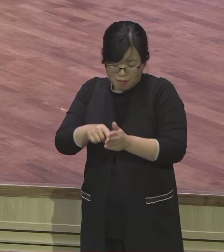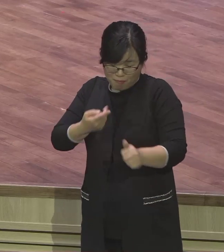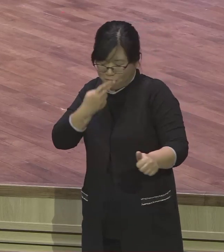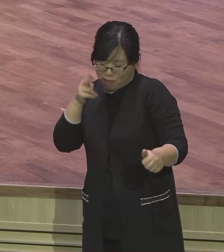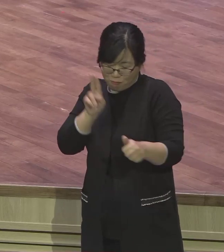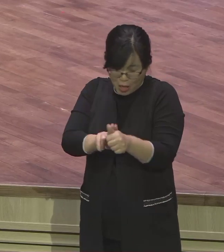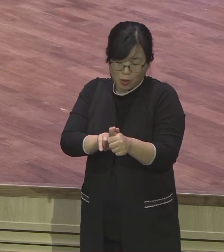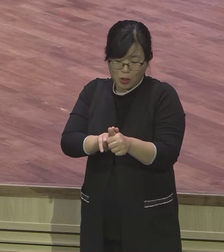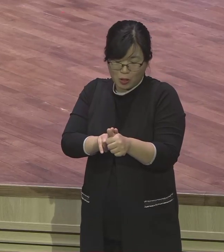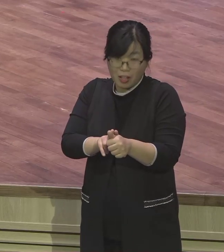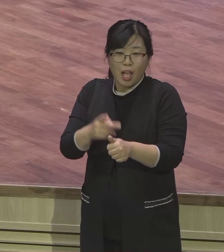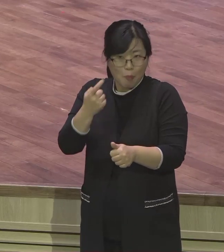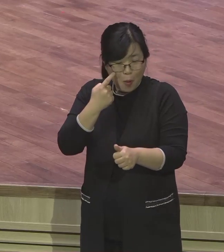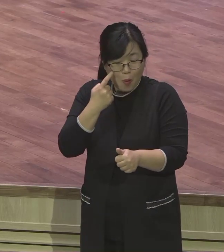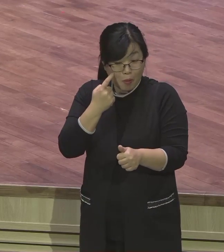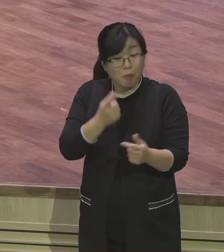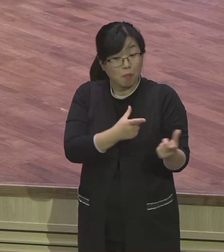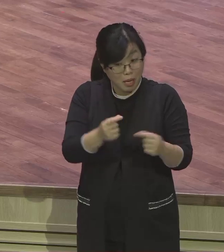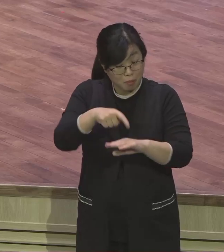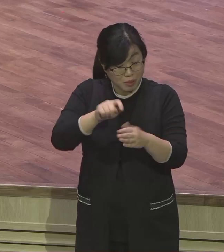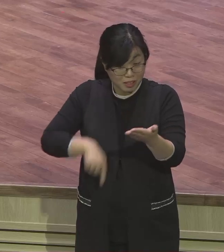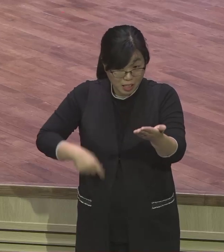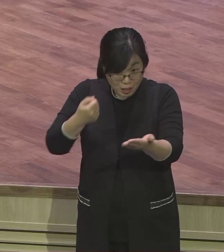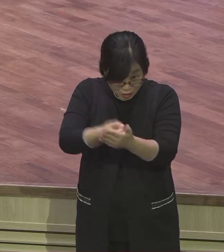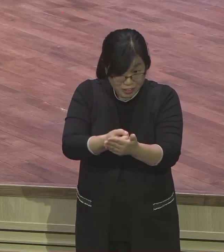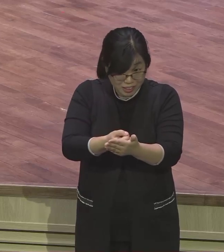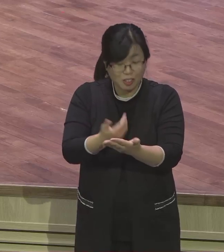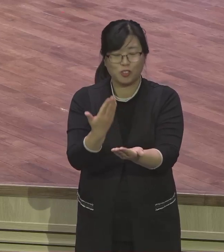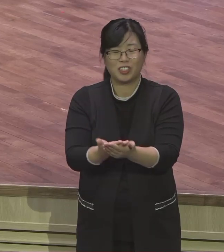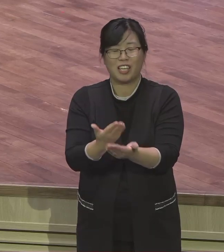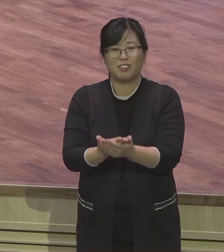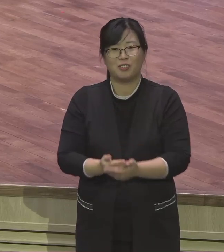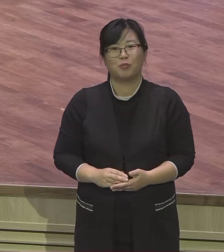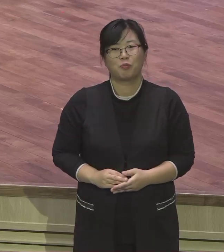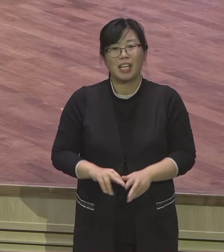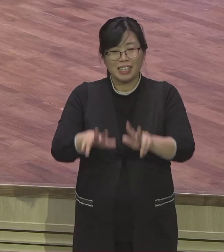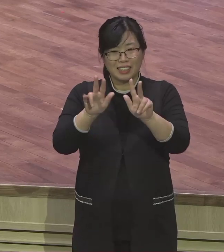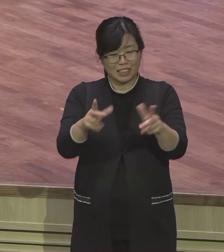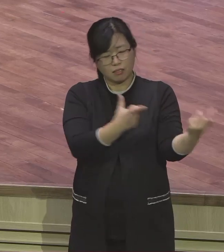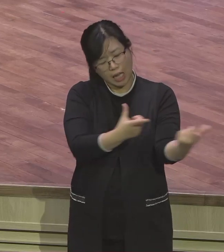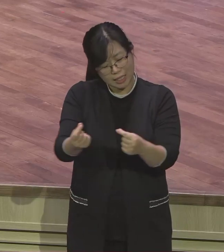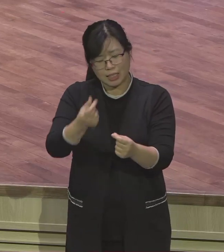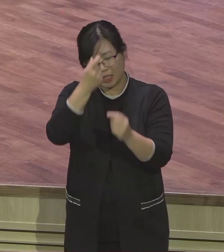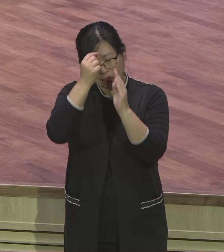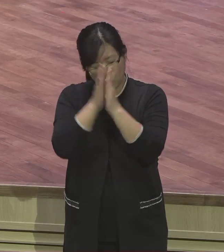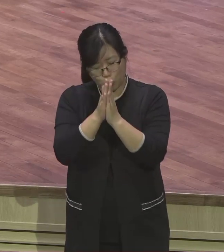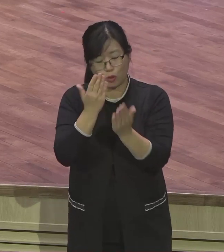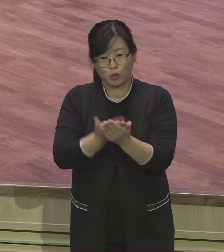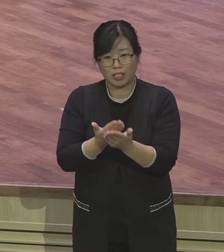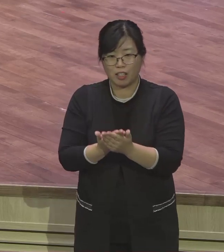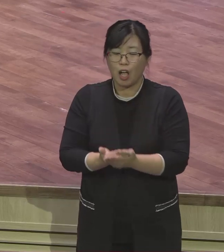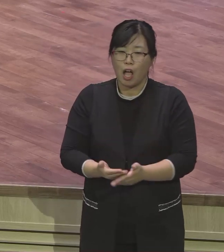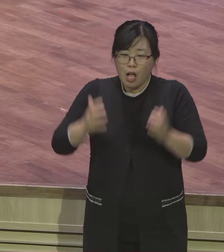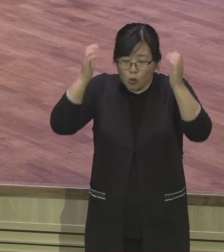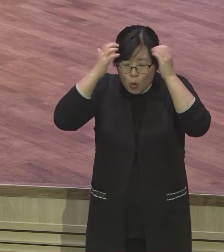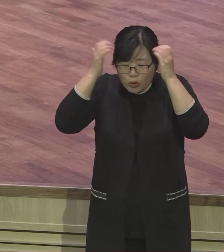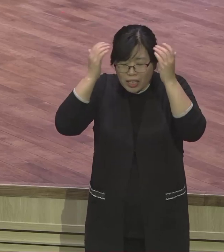축복합니다 기도합시다 다 같이 기도하겠습니다 하나님 고난에 대한 영적 시각을 열어 주시옵소서